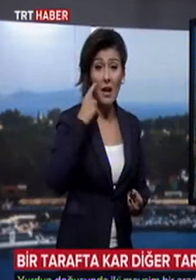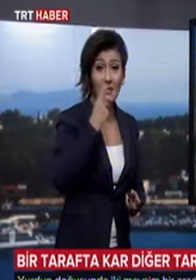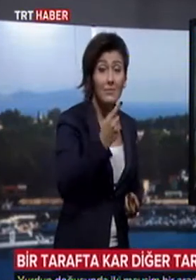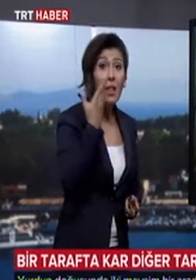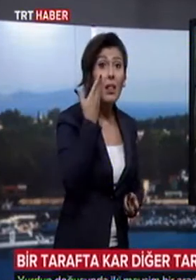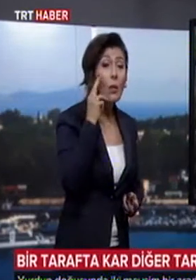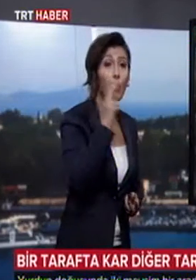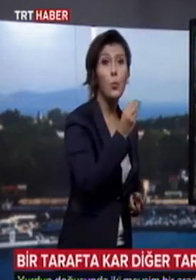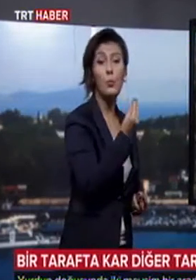ilgisini çekti.